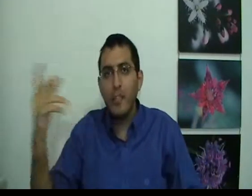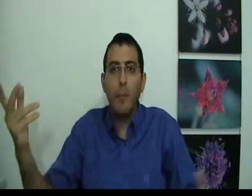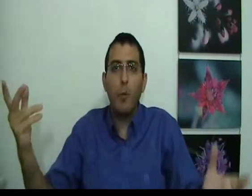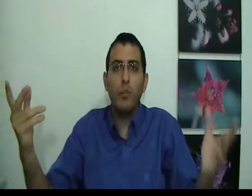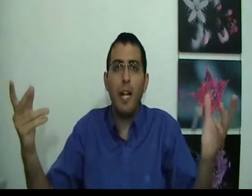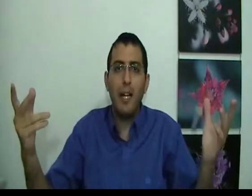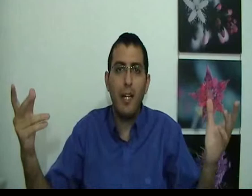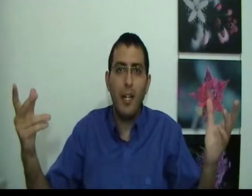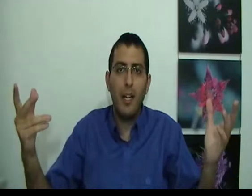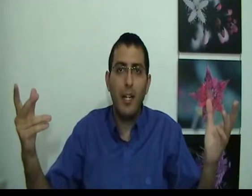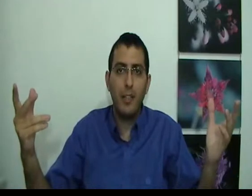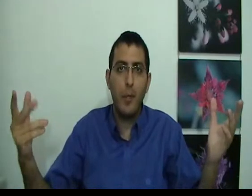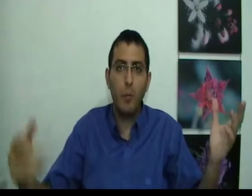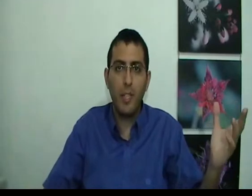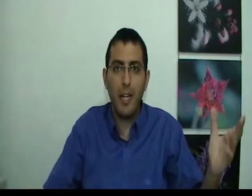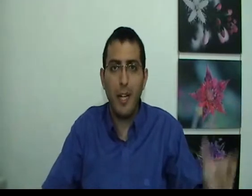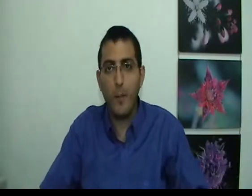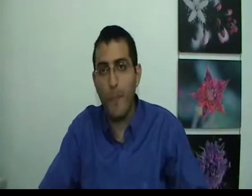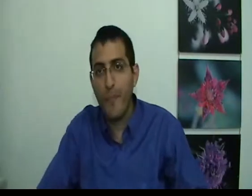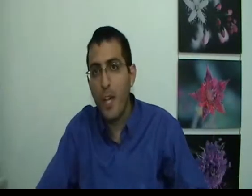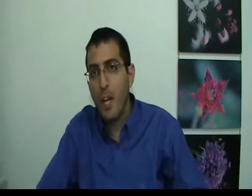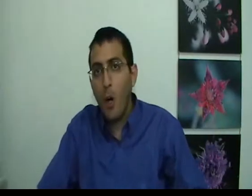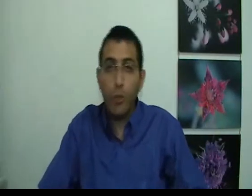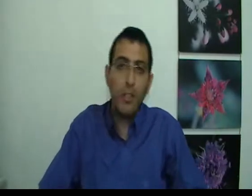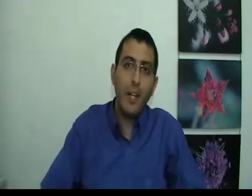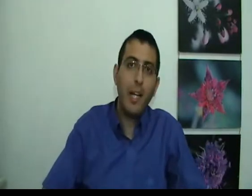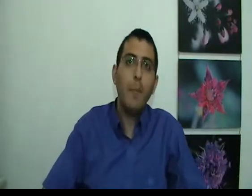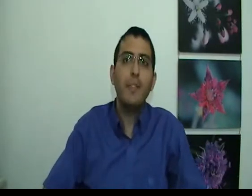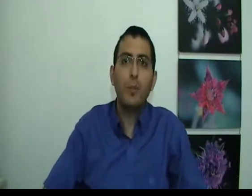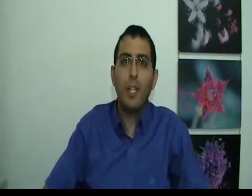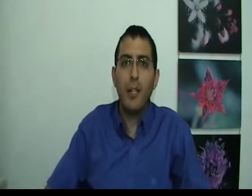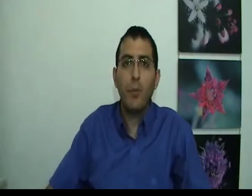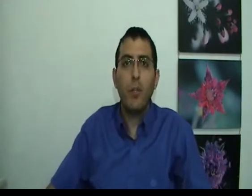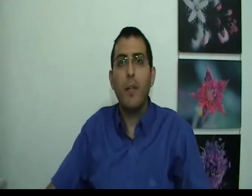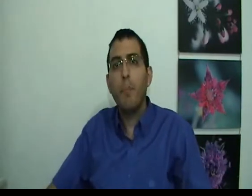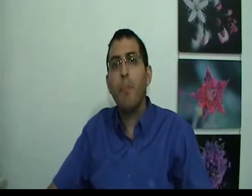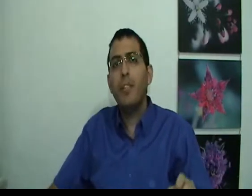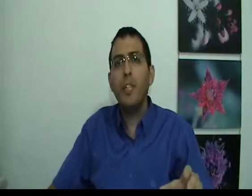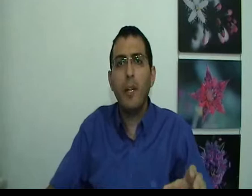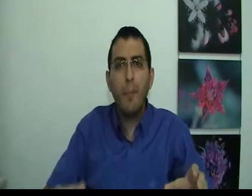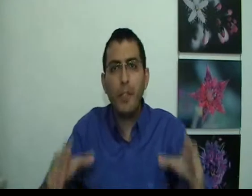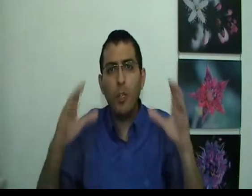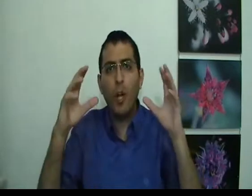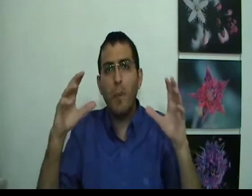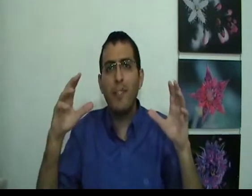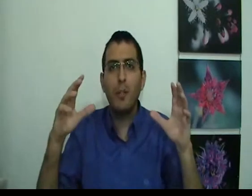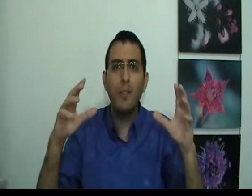שמחוץ לחלום אותו דבר גם במציאות שלנו מה שקורה במציאות זה